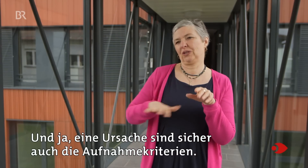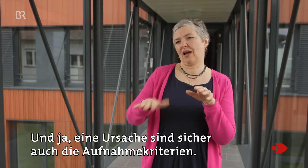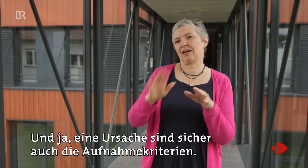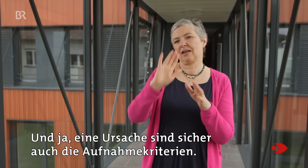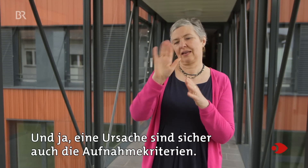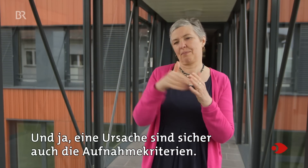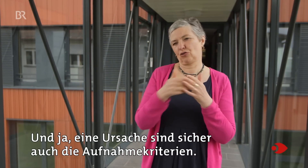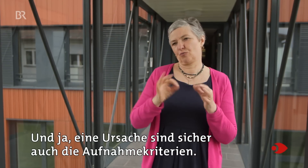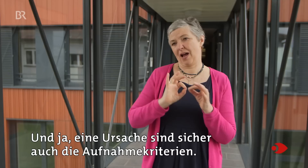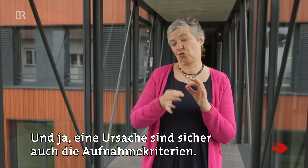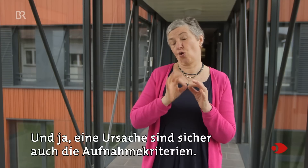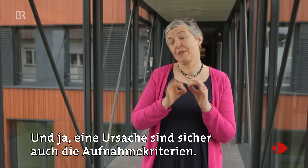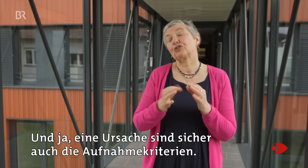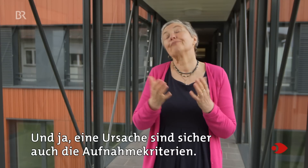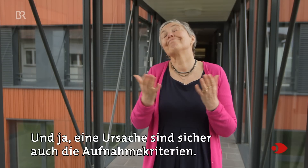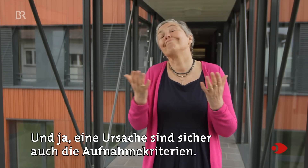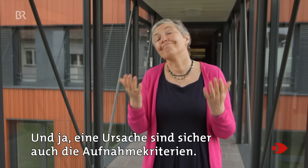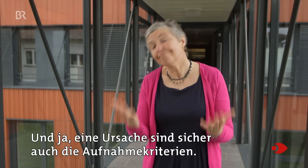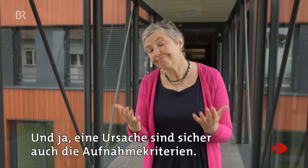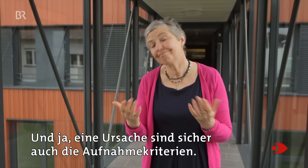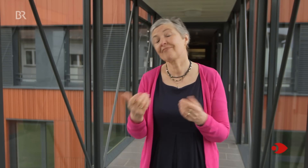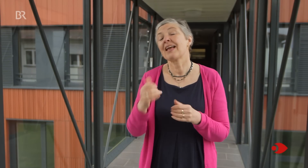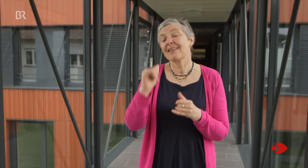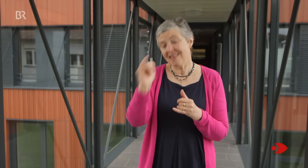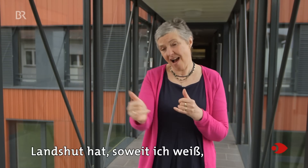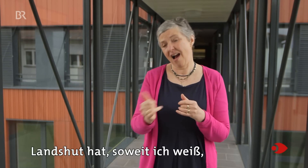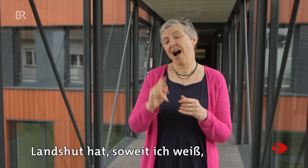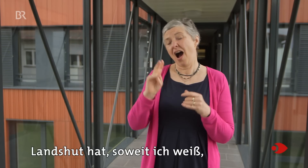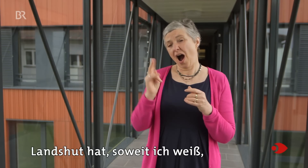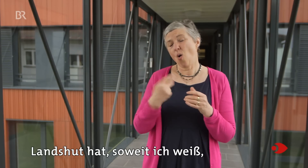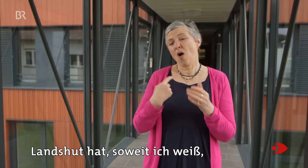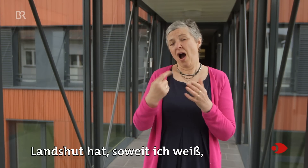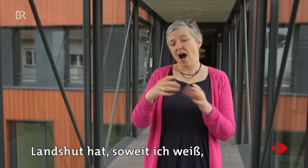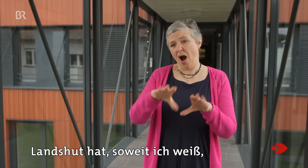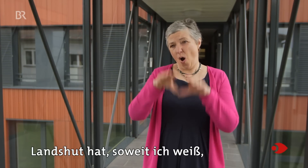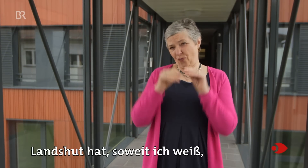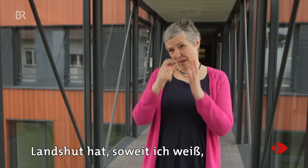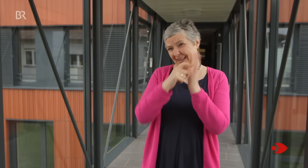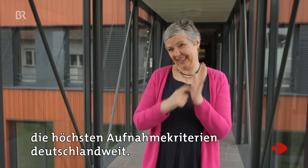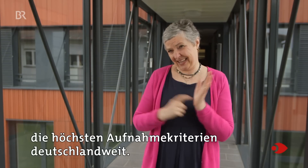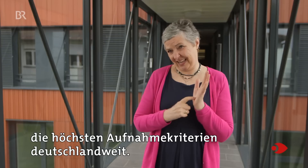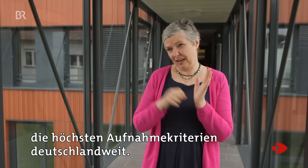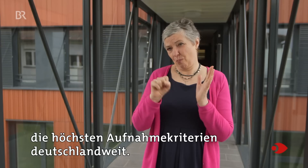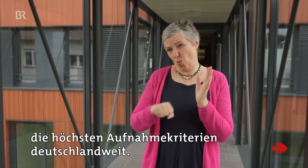eine Ursache sind sicher auch die Aufnahmekriterien. Landshut hat, soweit ich weiß, die höchsten